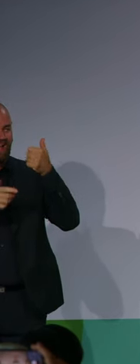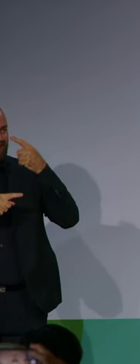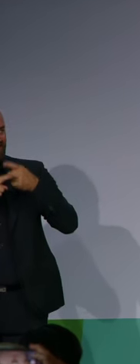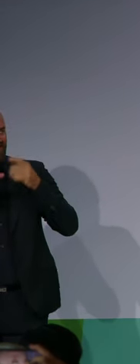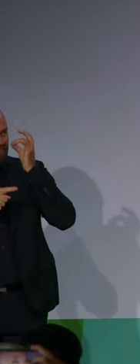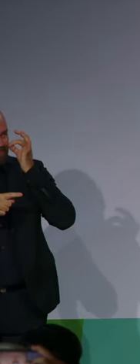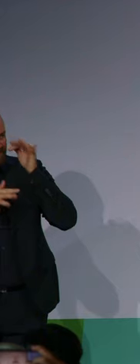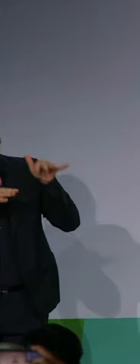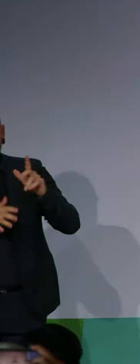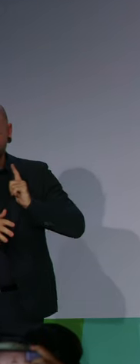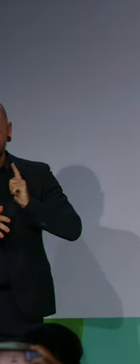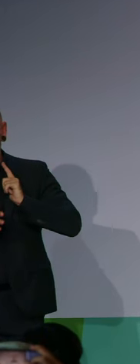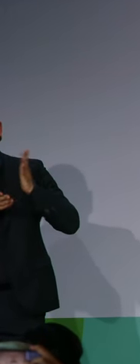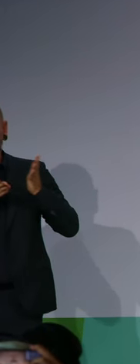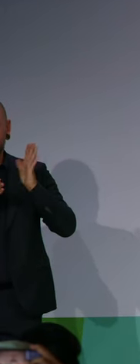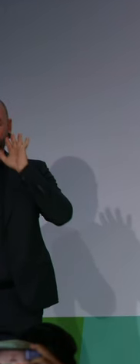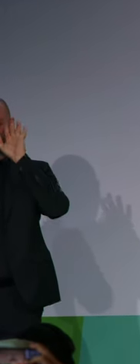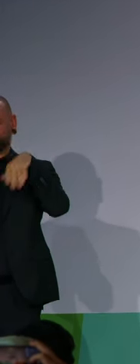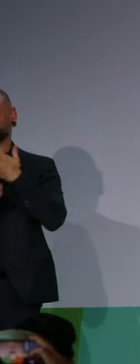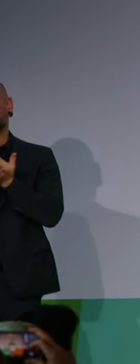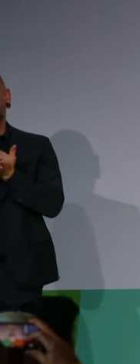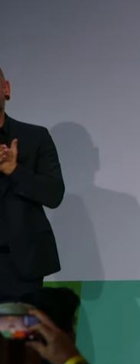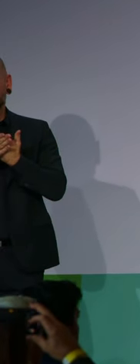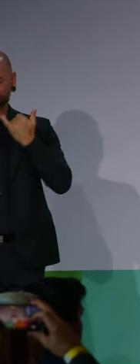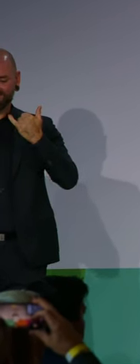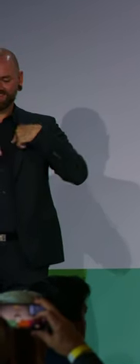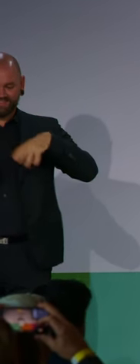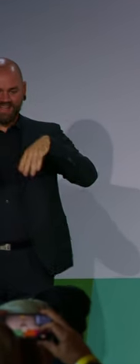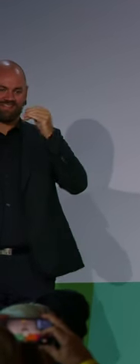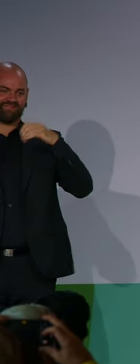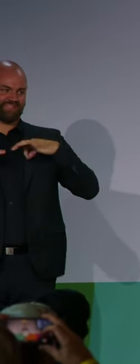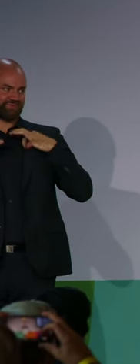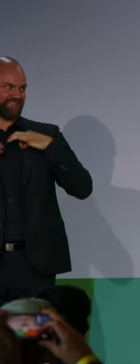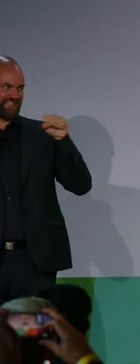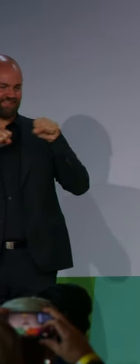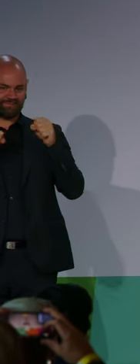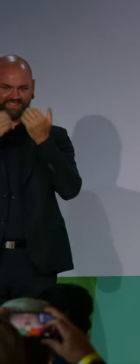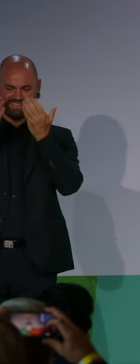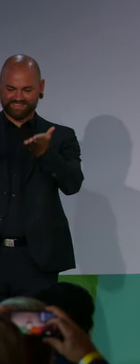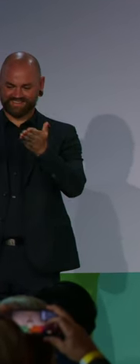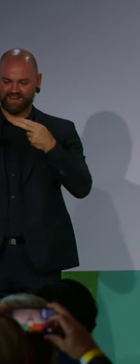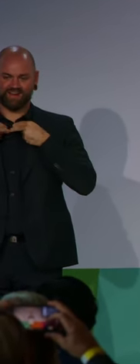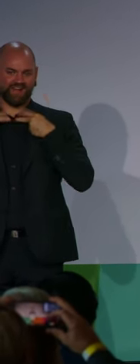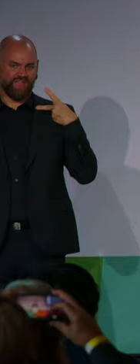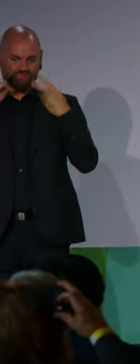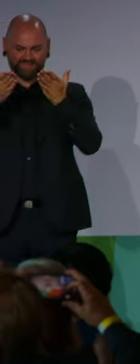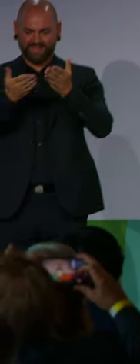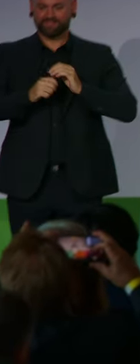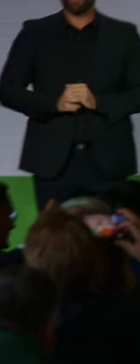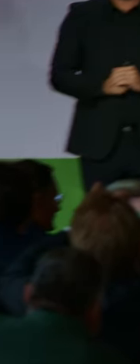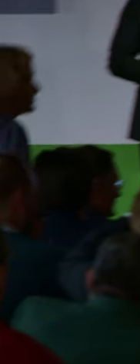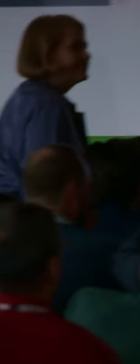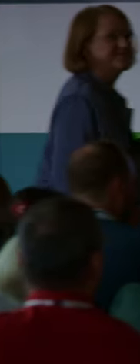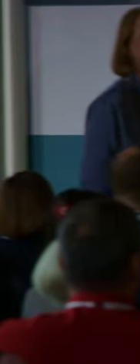Ich begrüße ganz herzlich unsere Bundesfamilienministerin Lisa Paus. Herzlich willkommen.